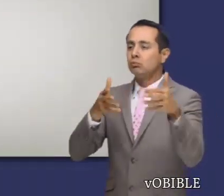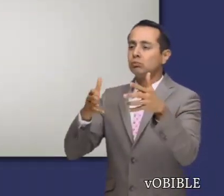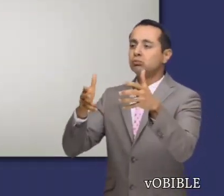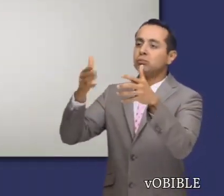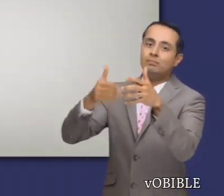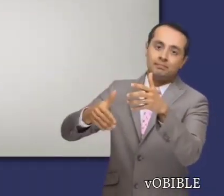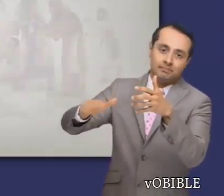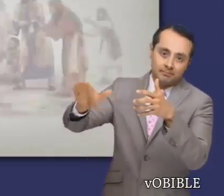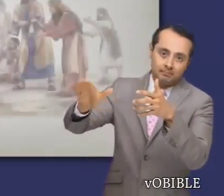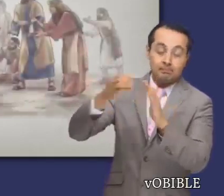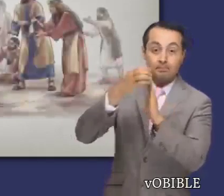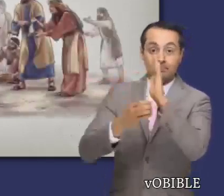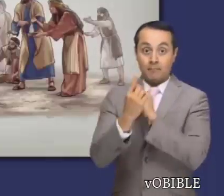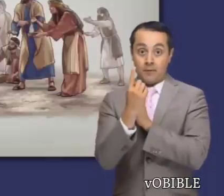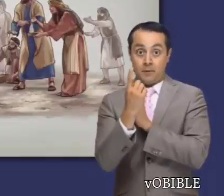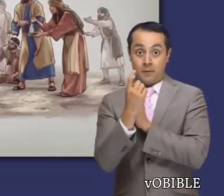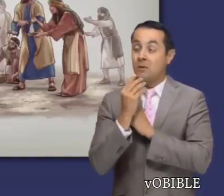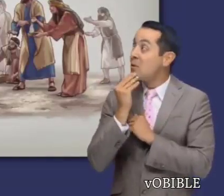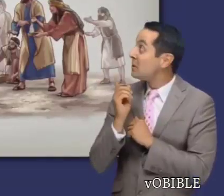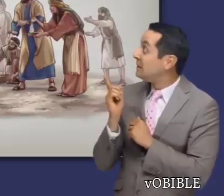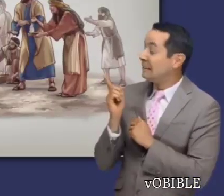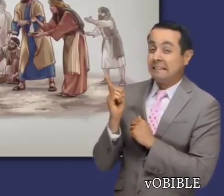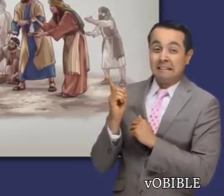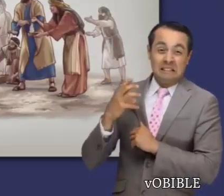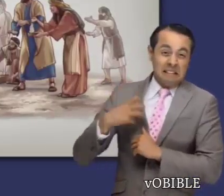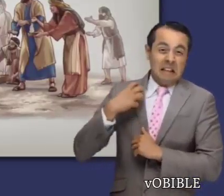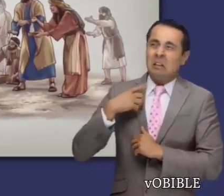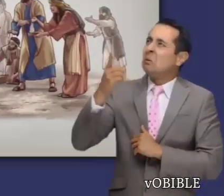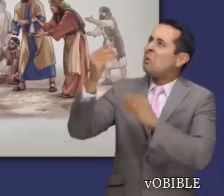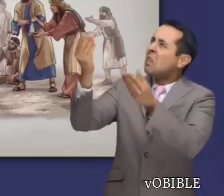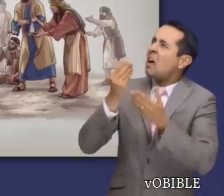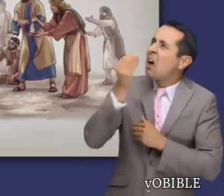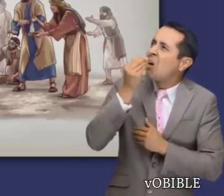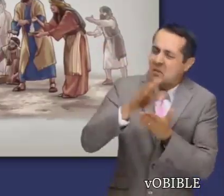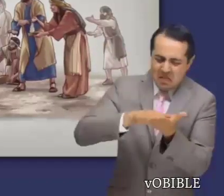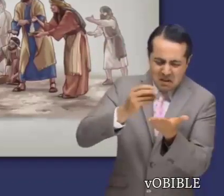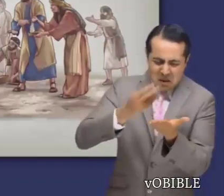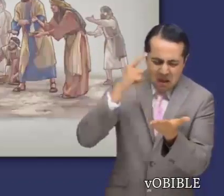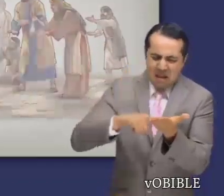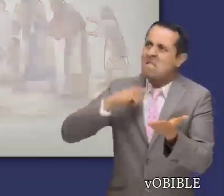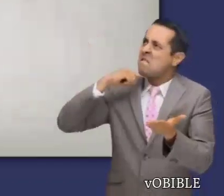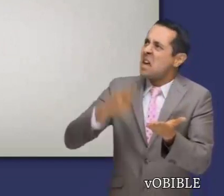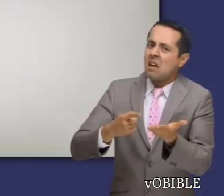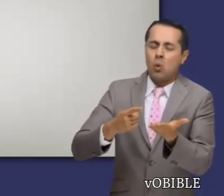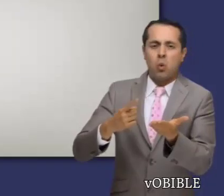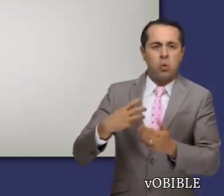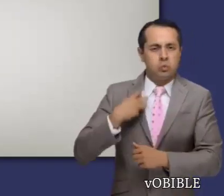En el capítulo 11, el pueblo se queja del maná, un alimento que Jehová les había dado de forma milagrosa.